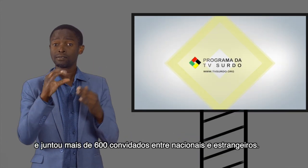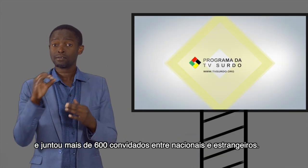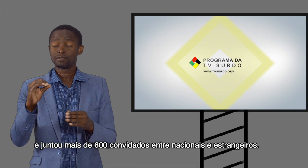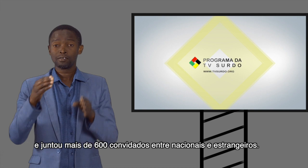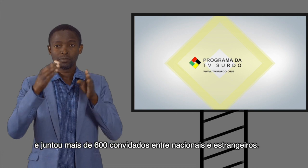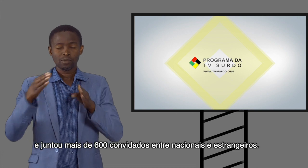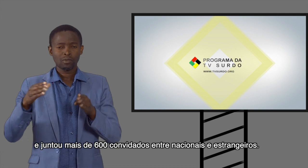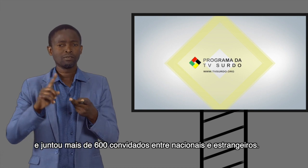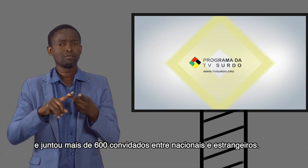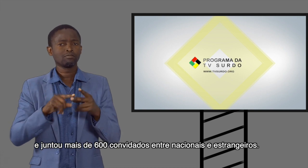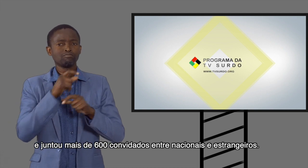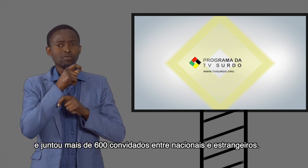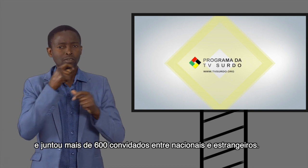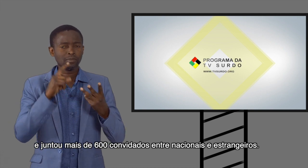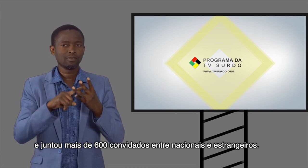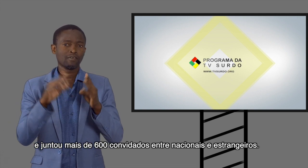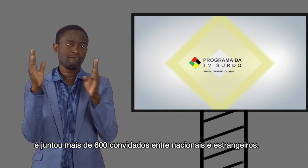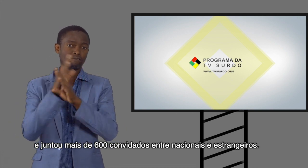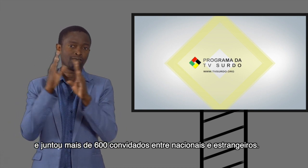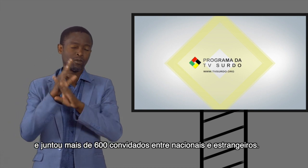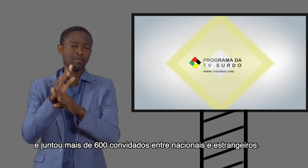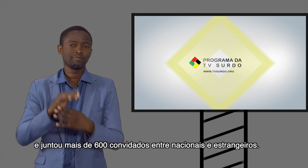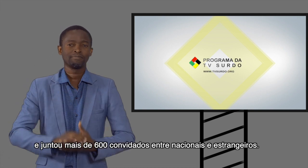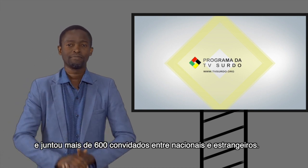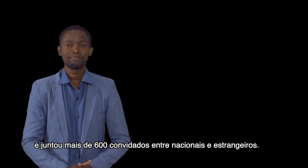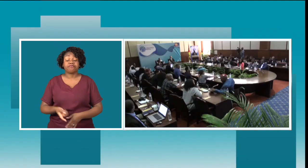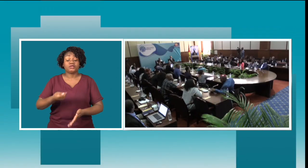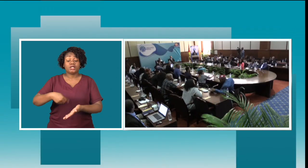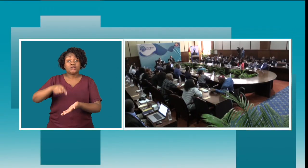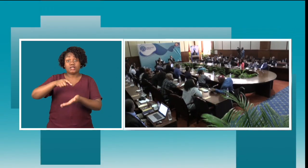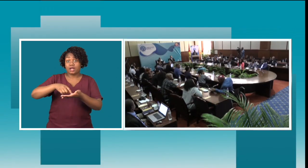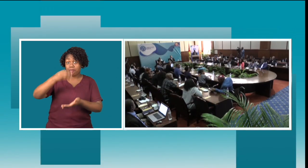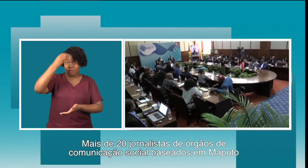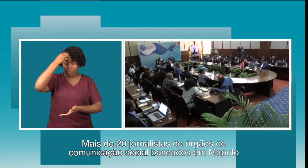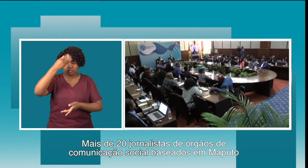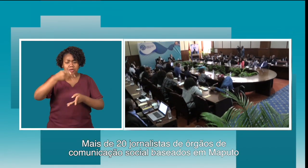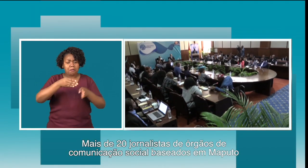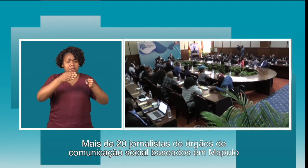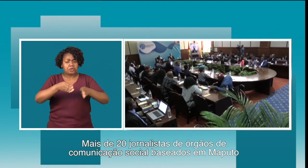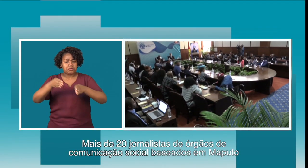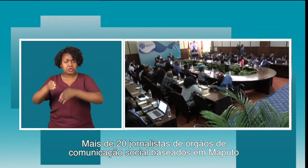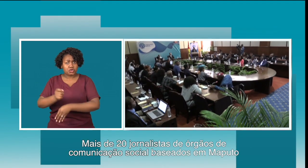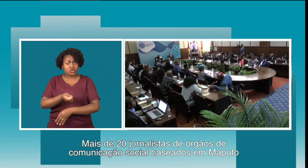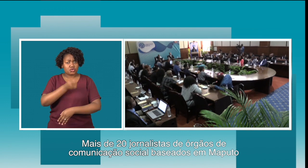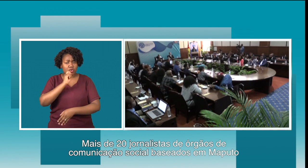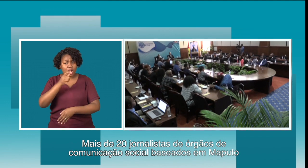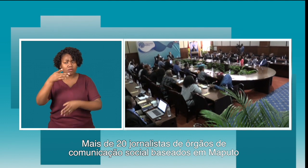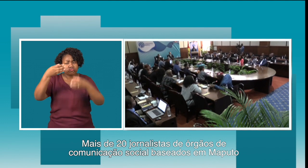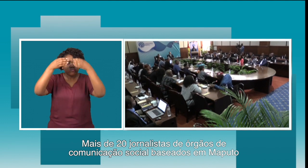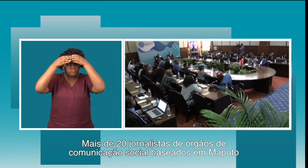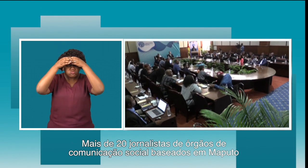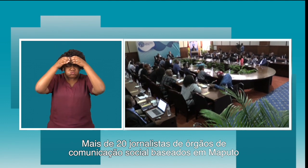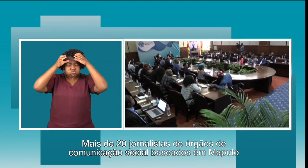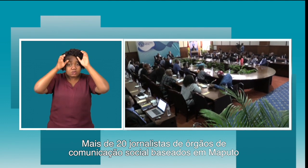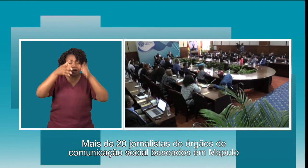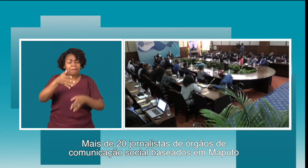de 600 convidados, entre nacionais e estrangeiros. Mais de 20 jornalistas de órgãos de comunicação social